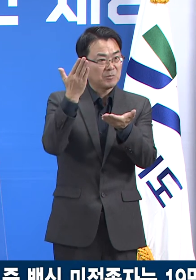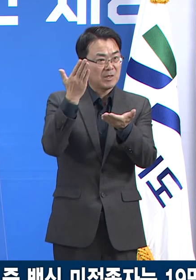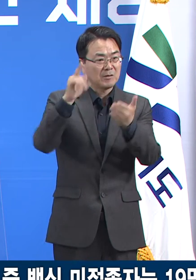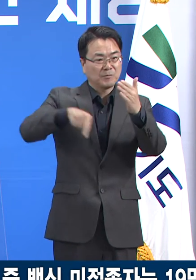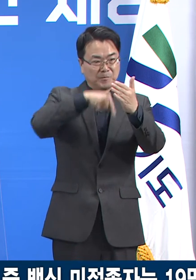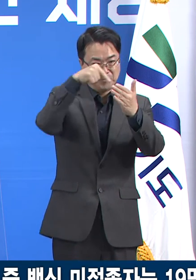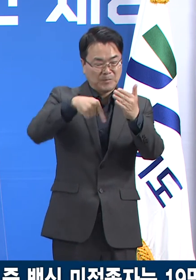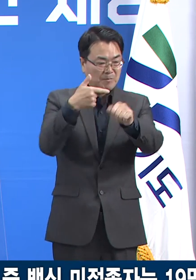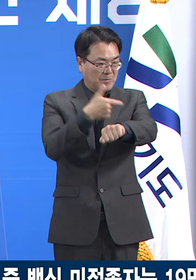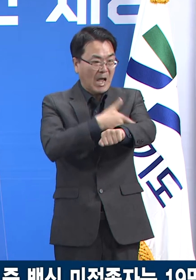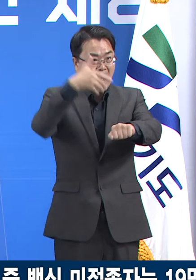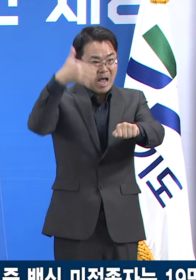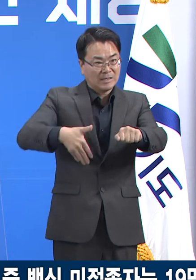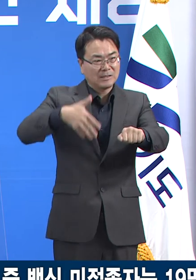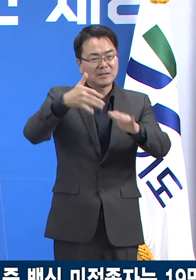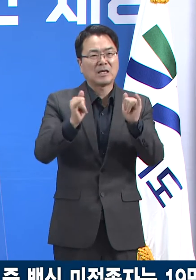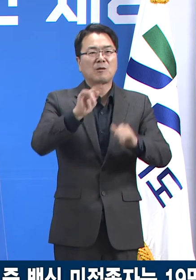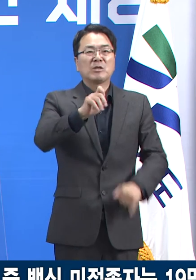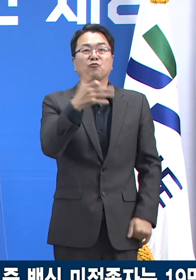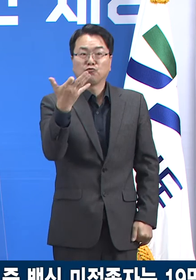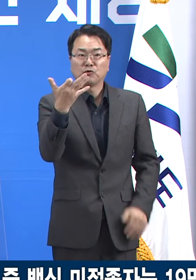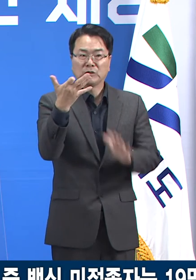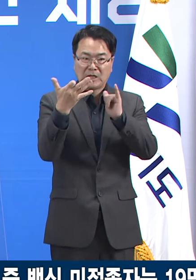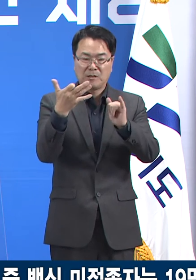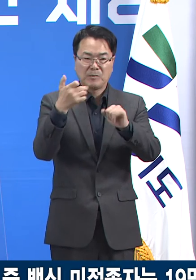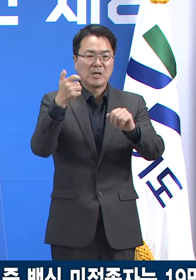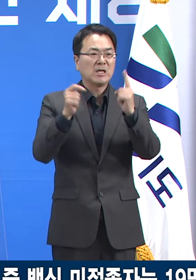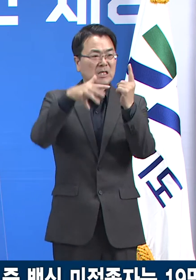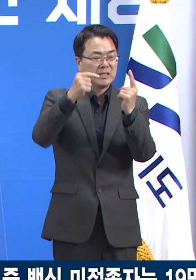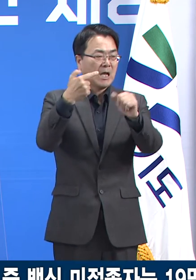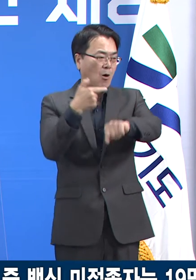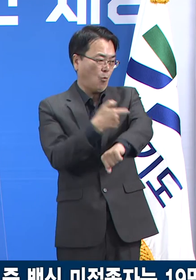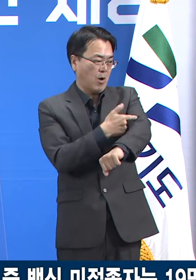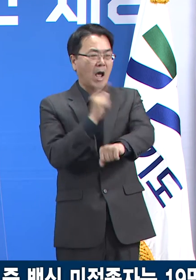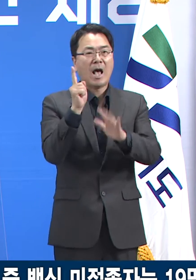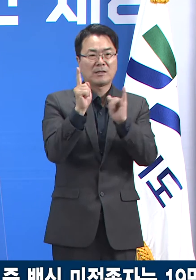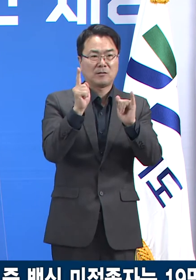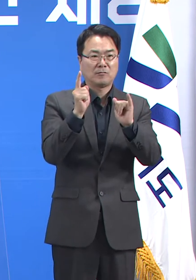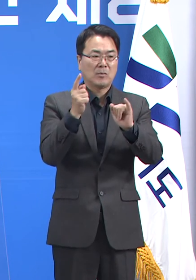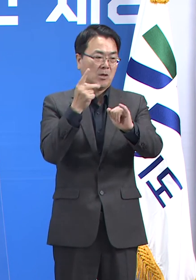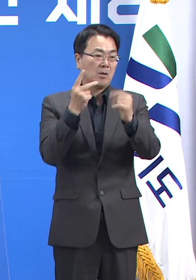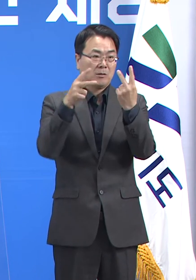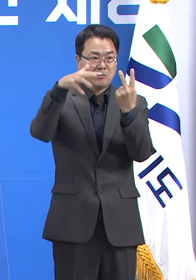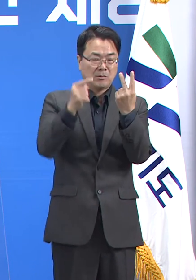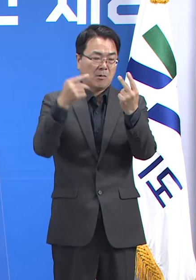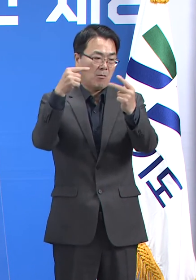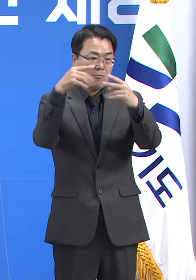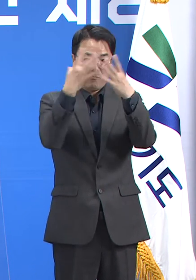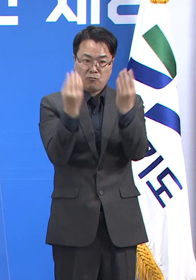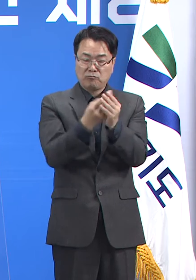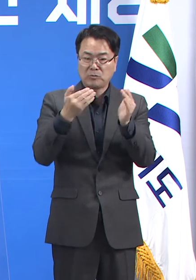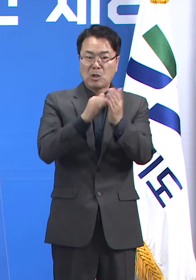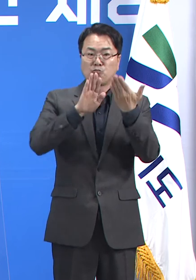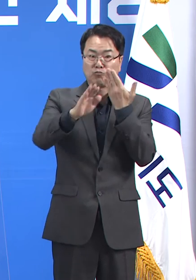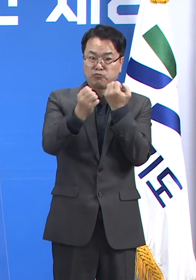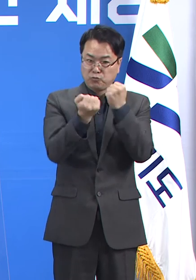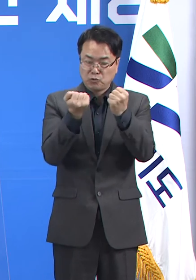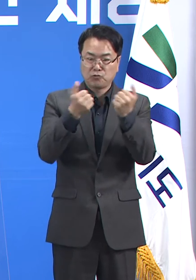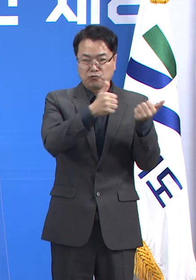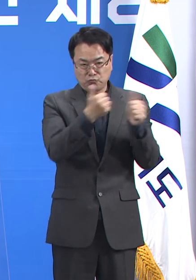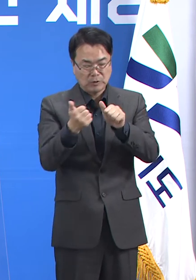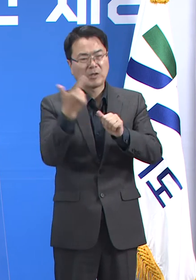이 중 백신 미접종자는 19명, 1차 접종 완료자는 1명입니다. 백신 접종 완료자 중에서는 6분이